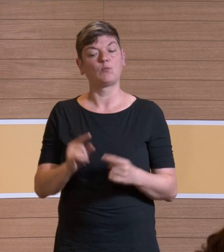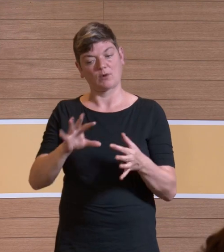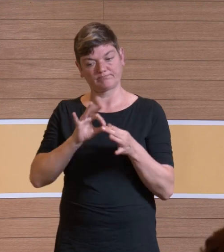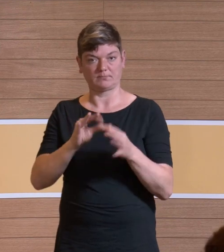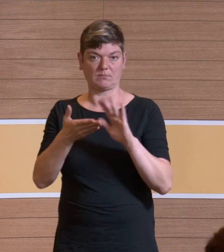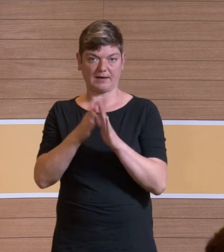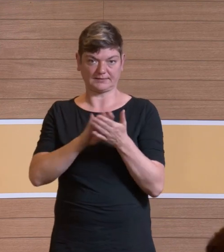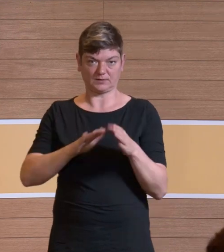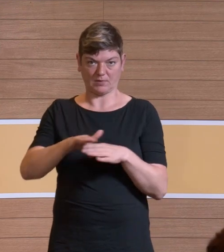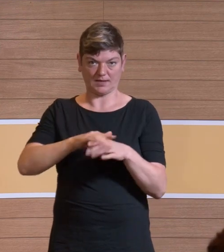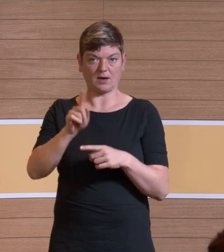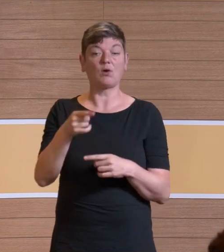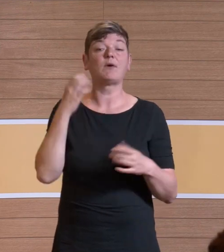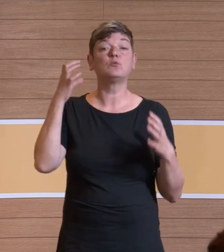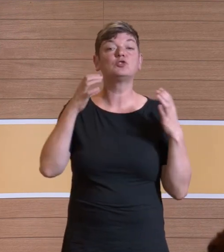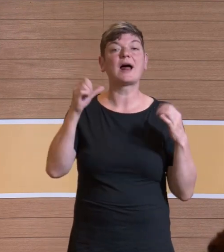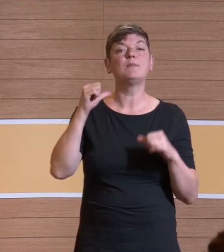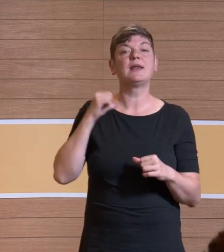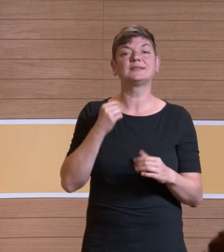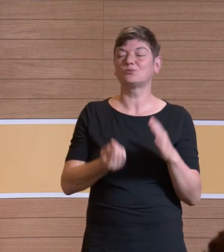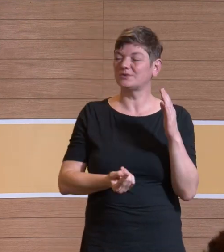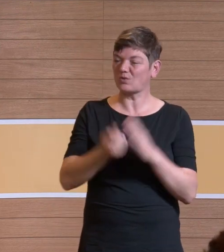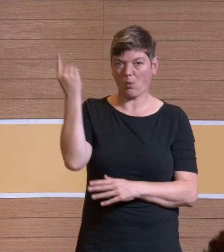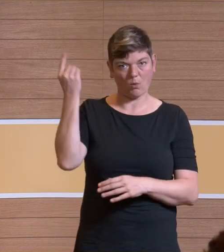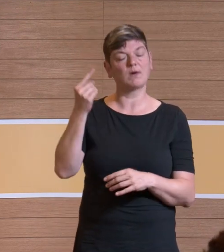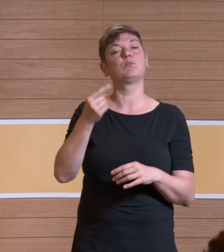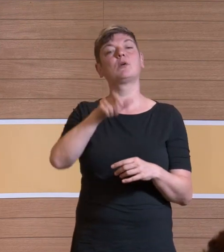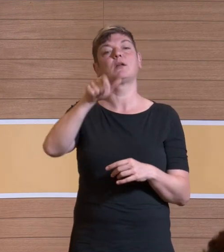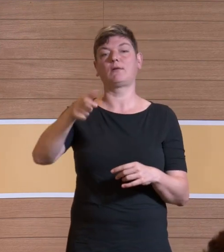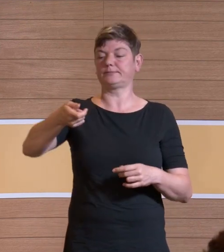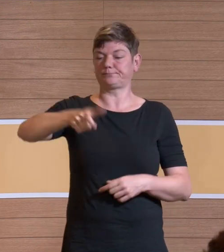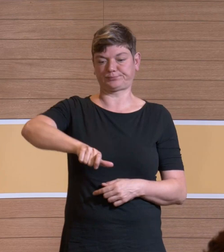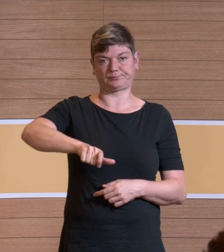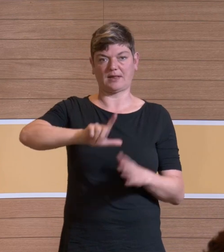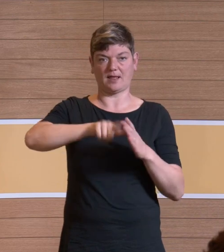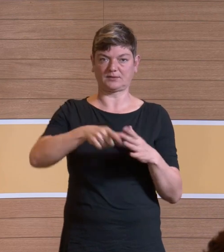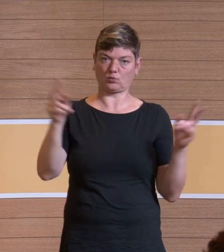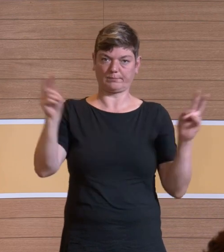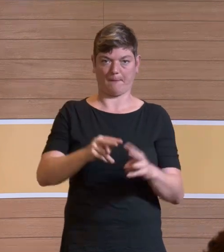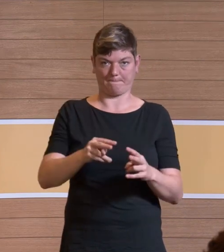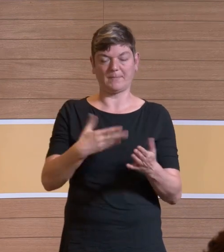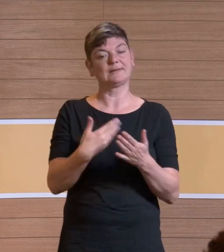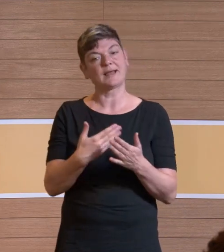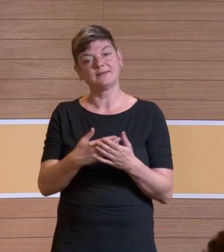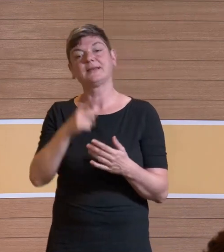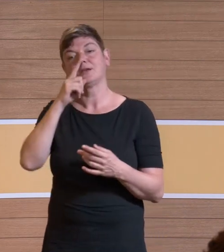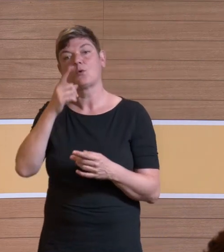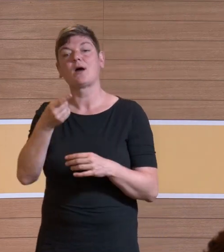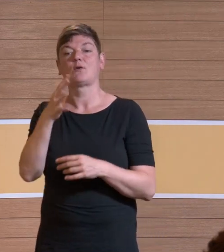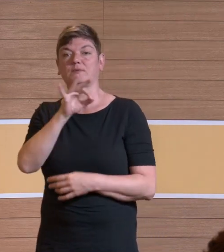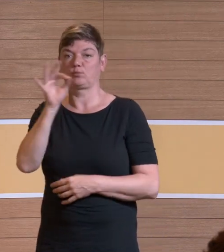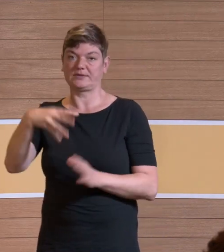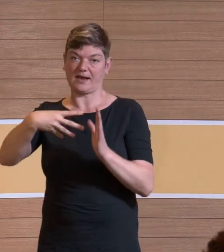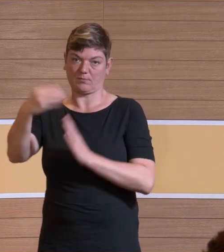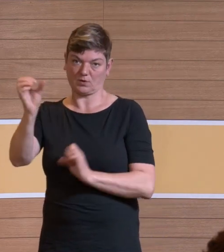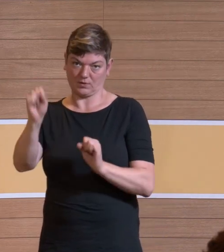Belastung durch den Schall ist in den meisten Kliniken so, dass die Leistung runtergedreht wird und man deshalb nur ungefähr gut die Hälfte